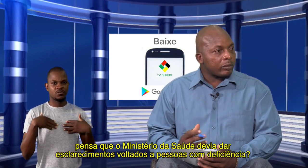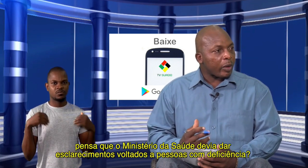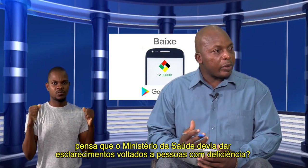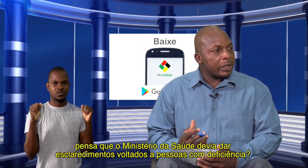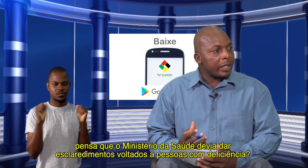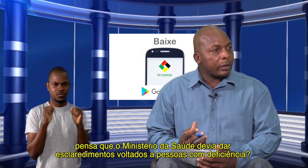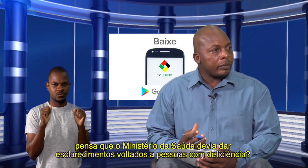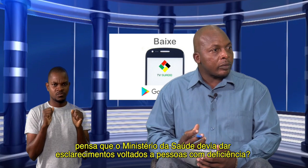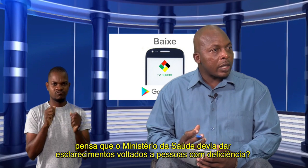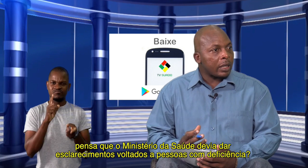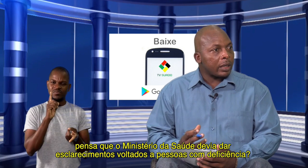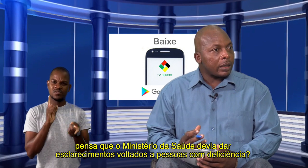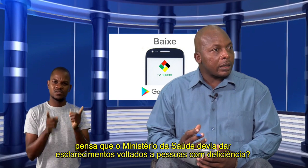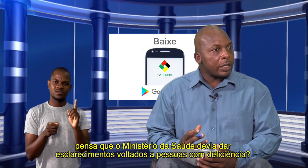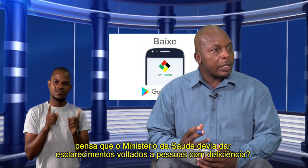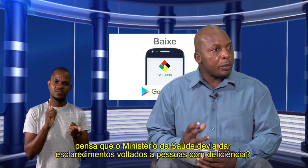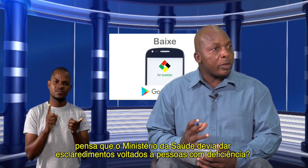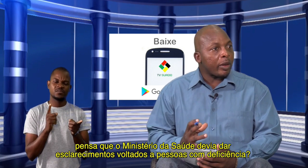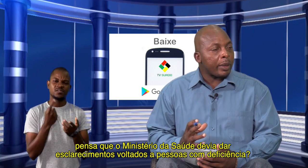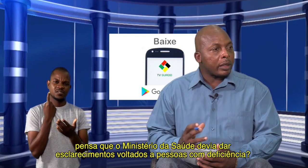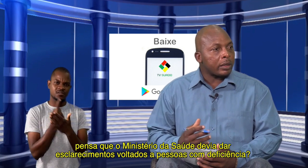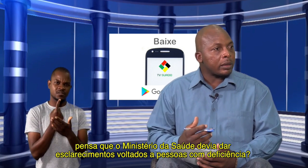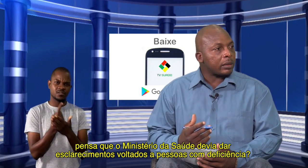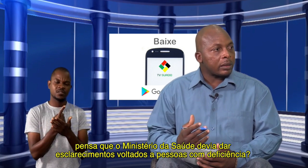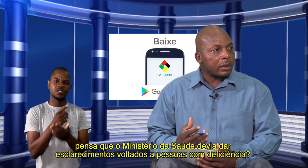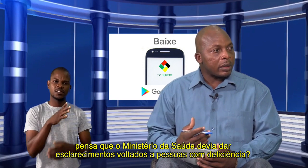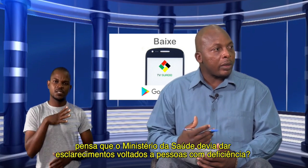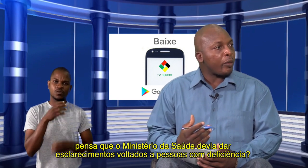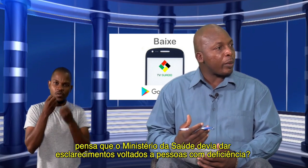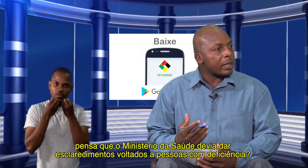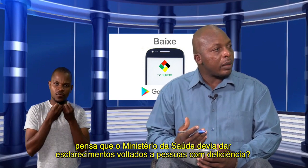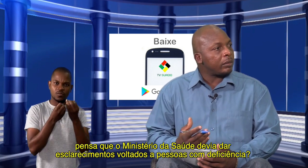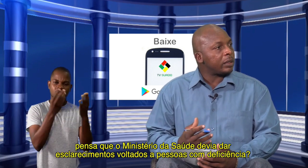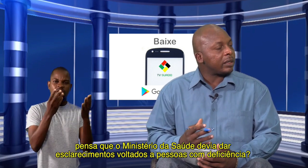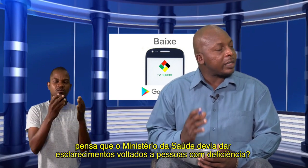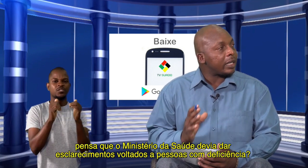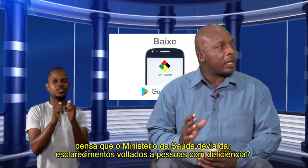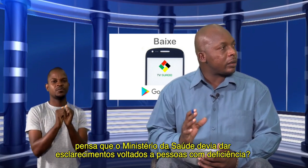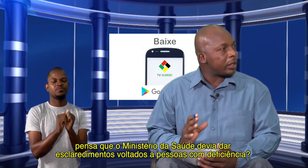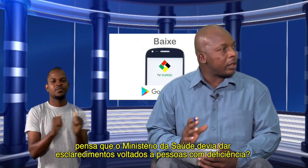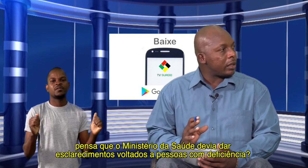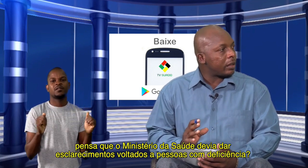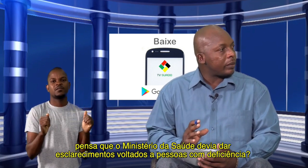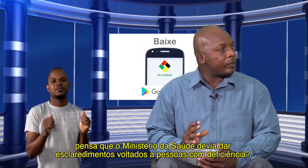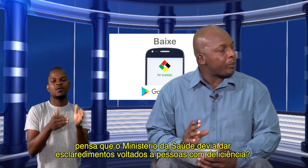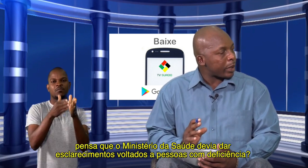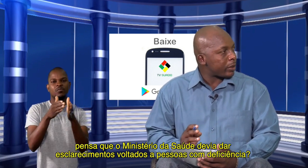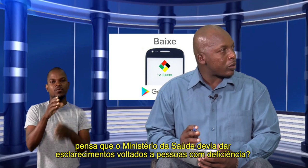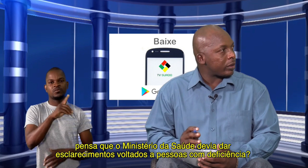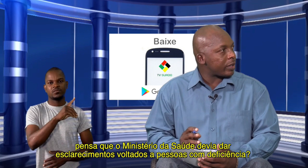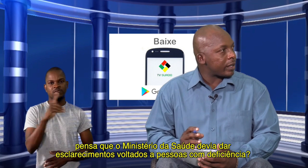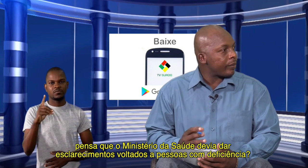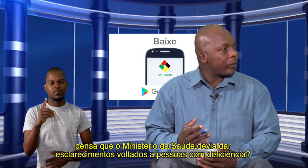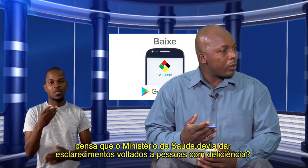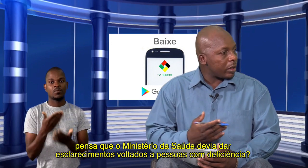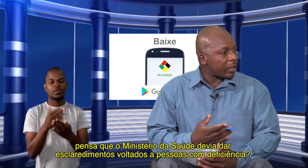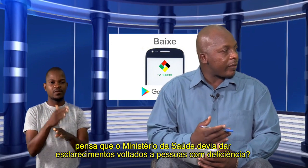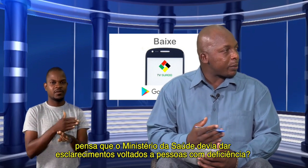talvez, ter especificamente informação dedicada para as pessoas com deficiência. Estava a